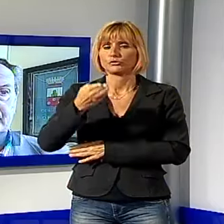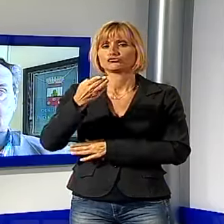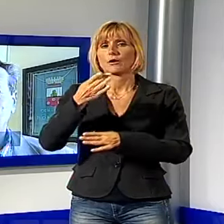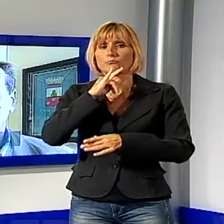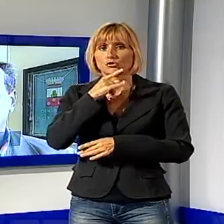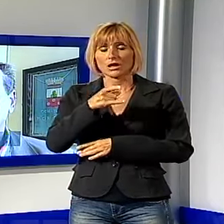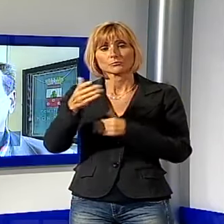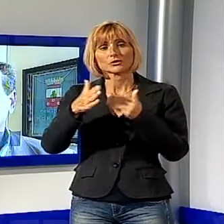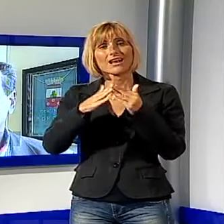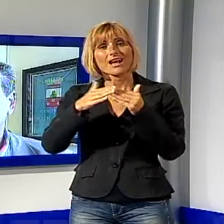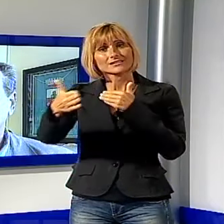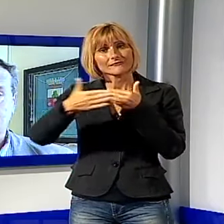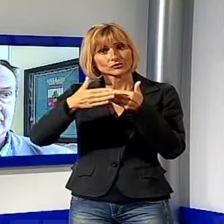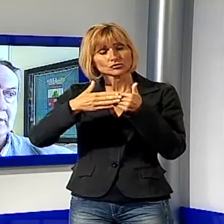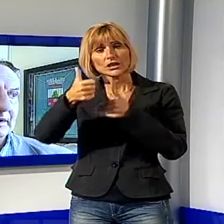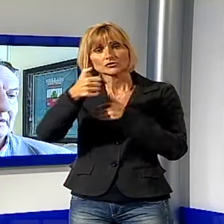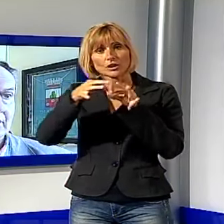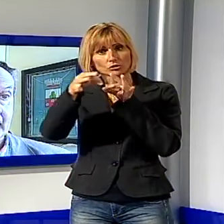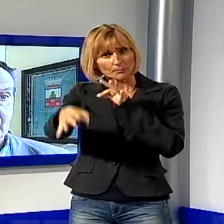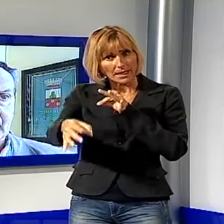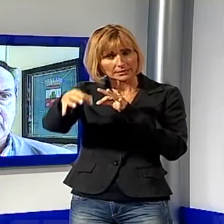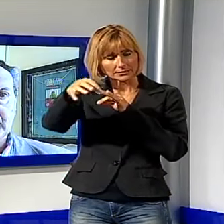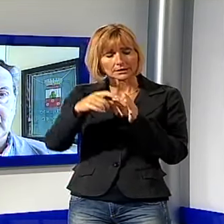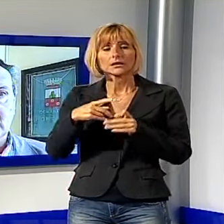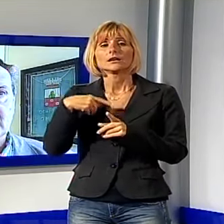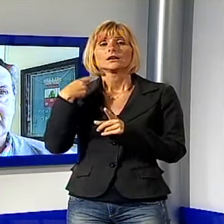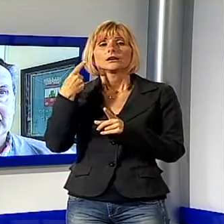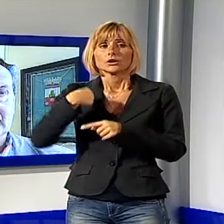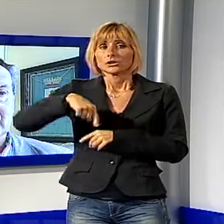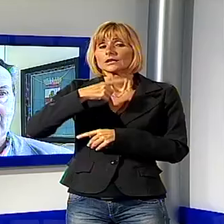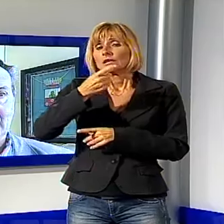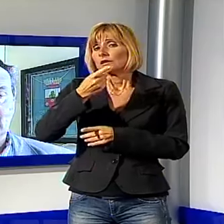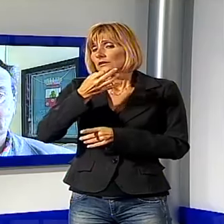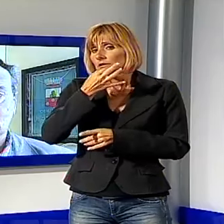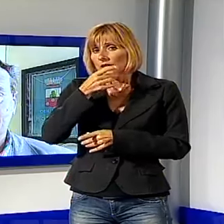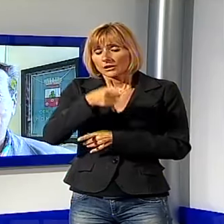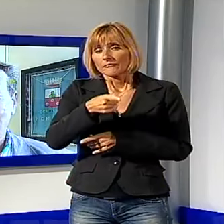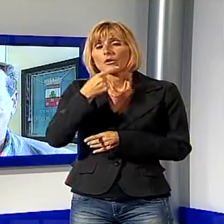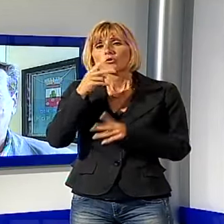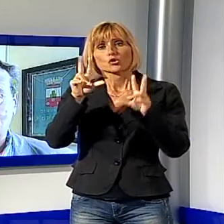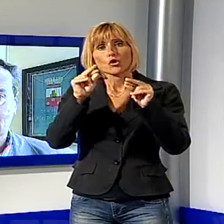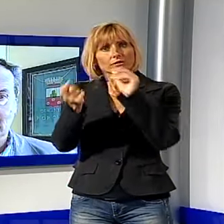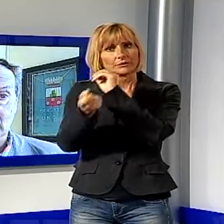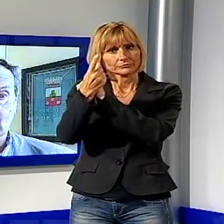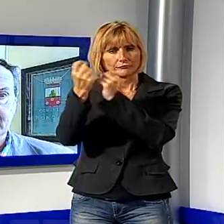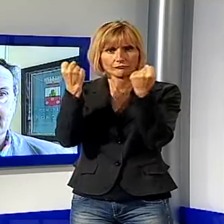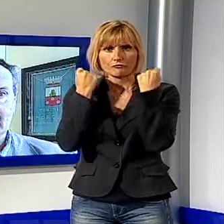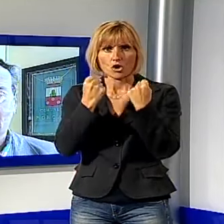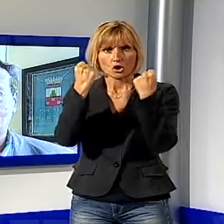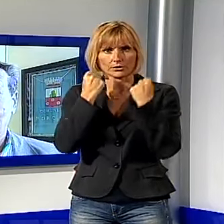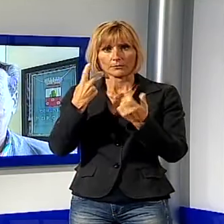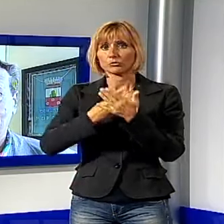a poco meno di 100 metri da questa localizzazione. Quindi, siccome si tratta di elemento anche di novità forte, non